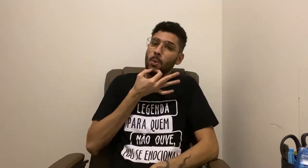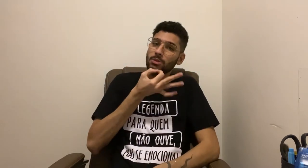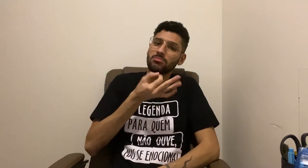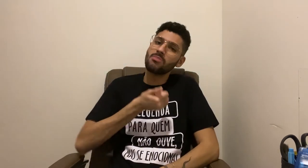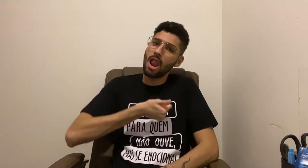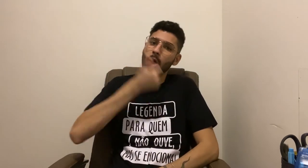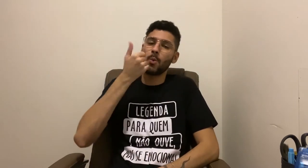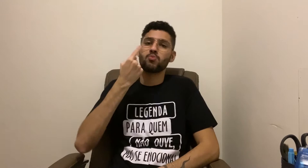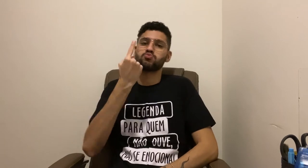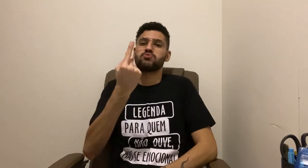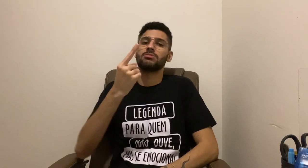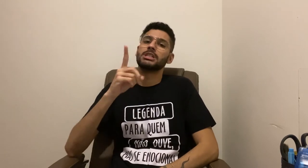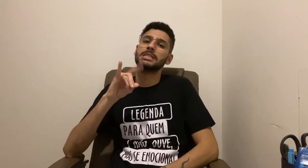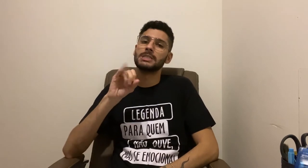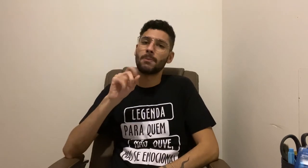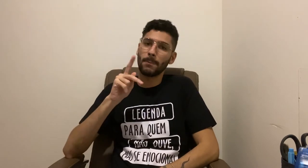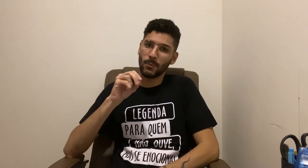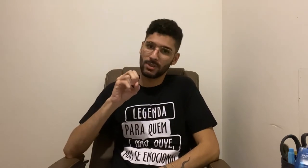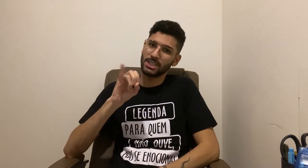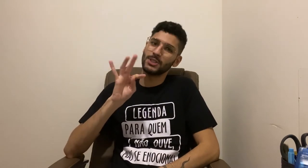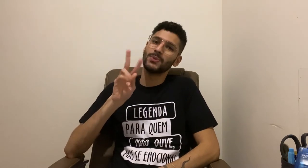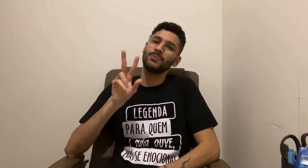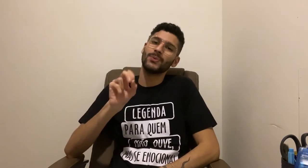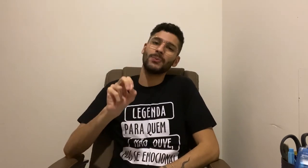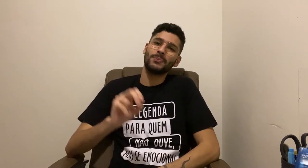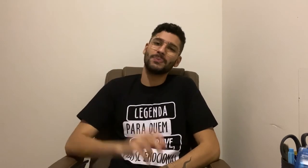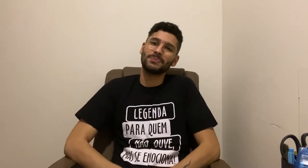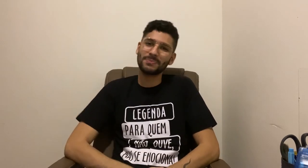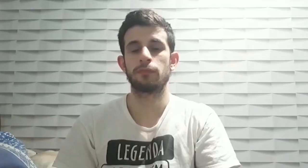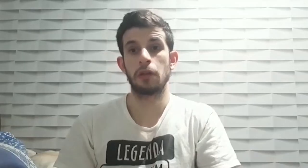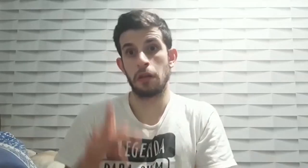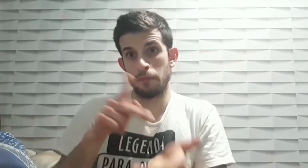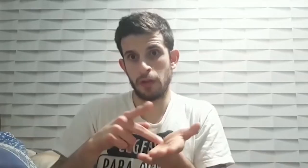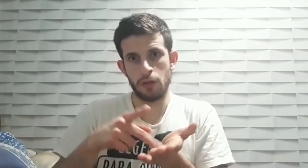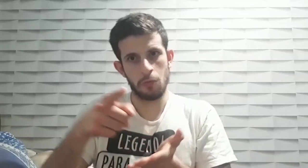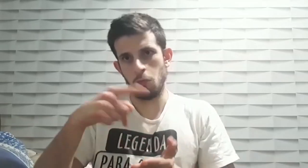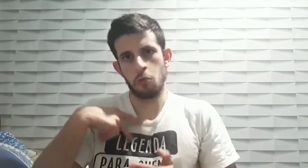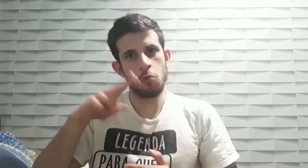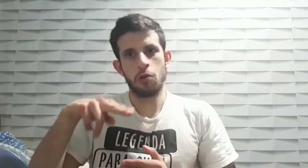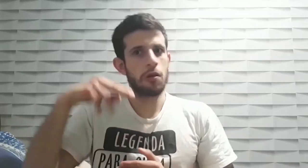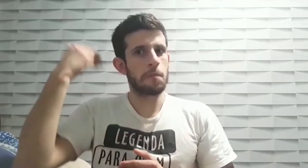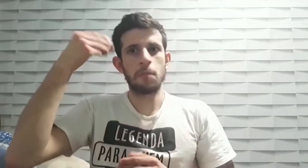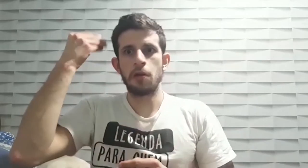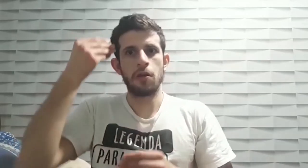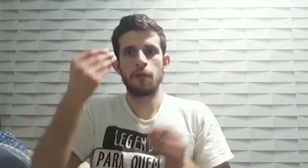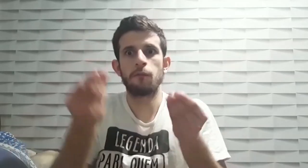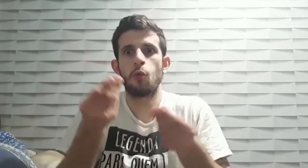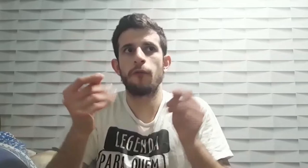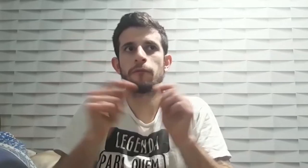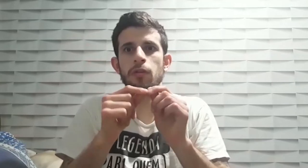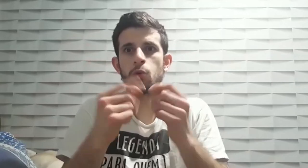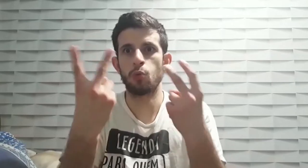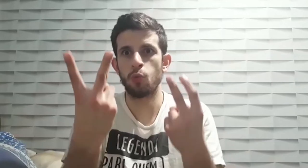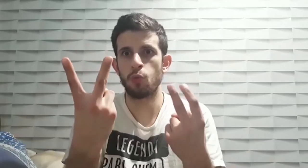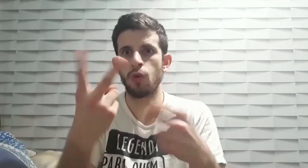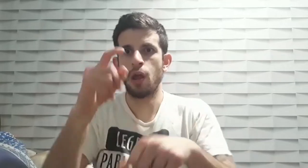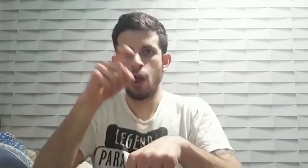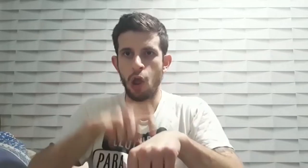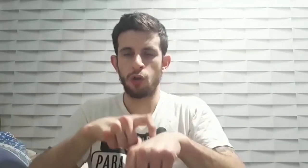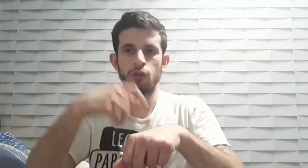que o conteúdo por isso penso que é melhor apenas um dispositivo Andrei eu realmente nunca tive essa